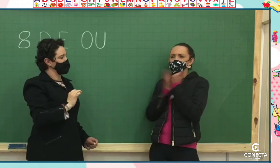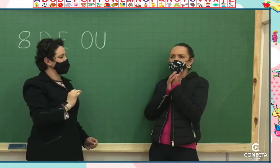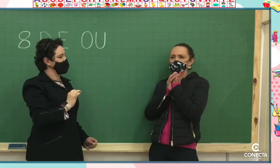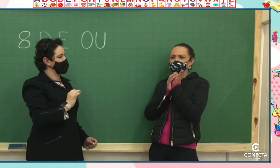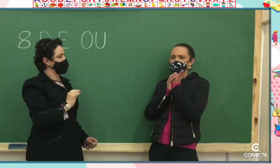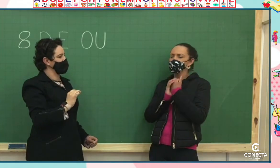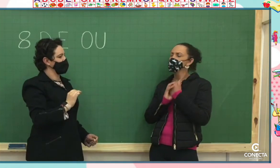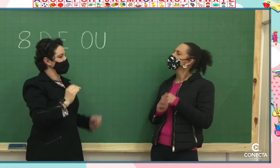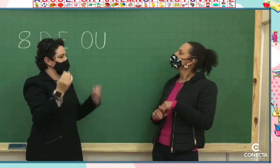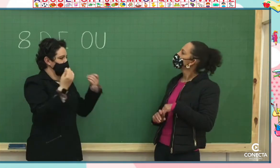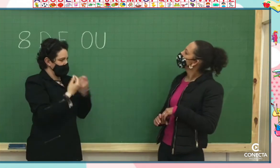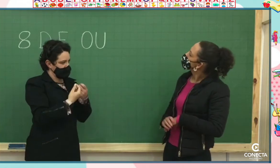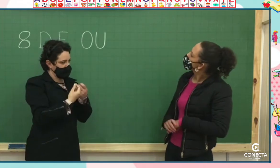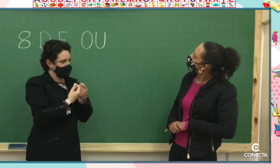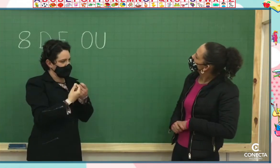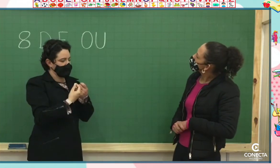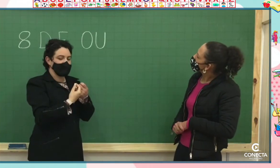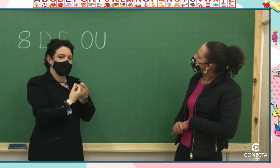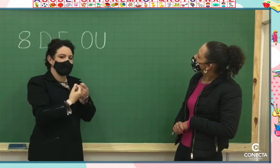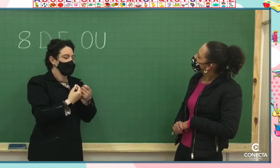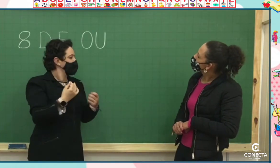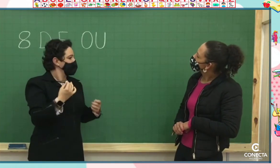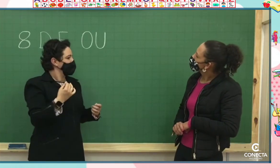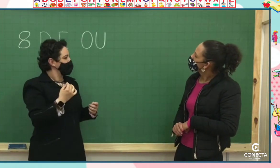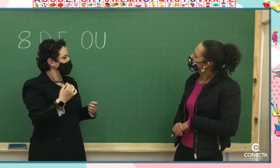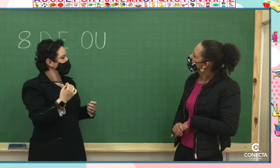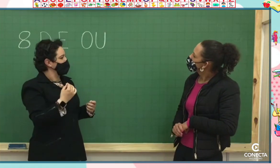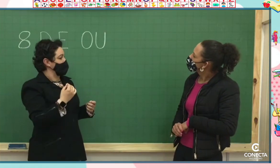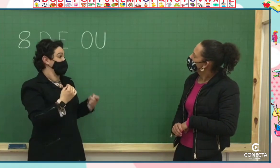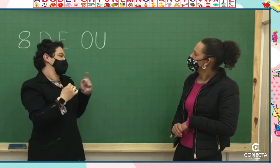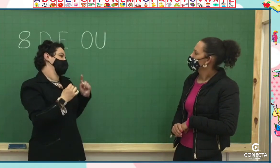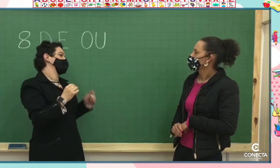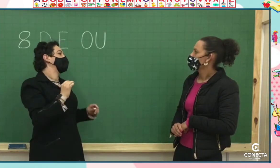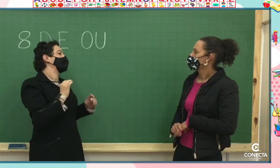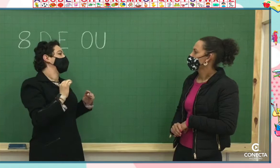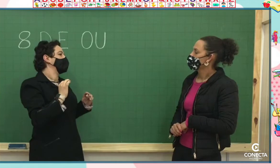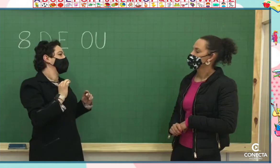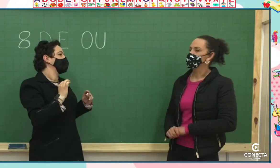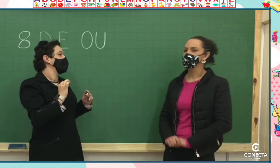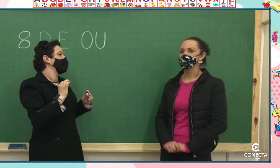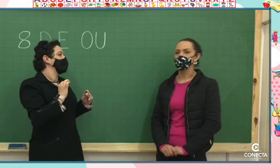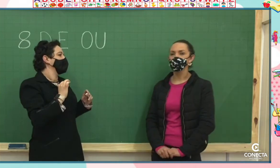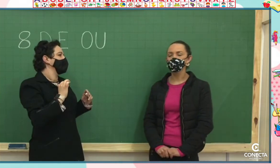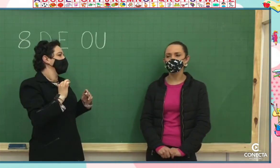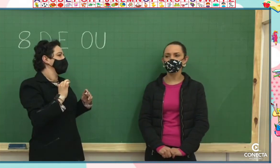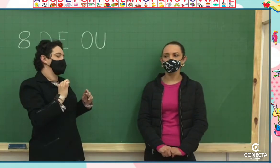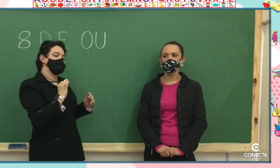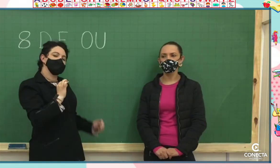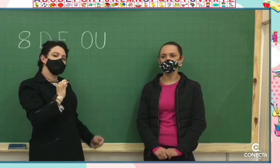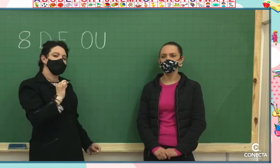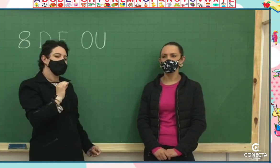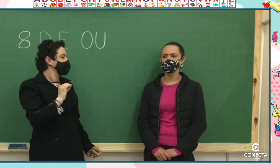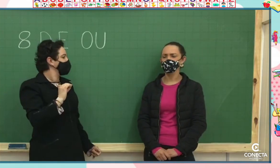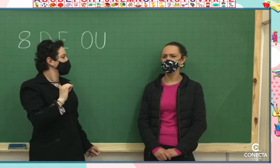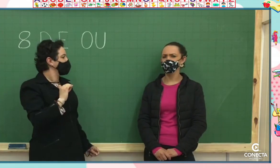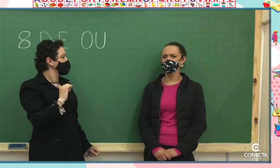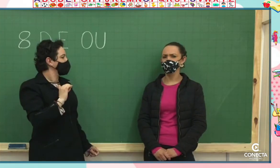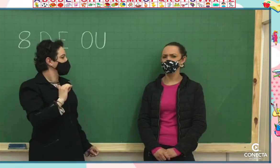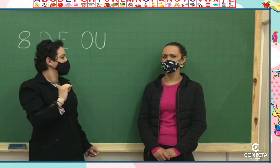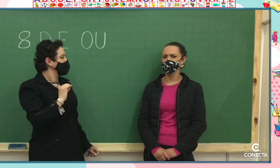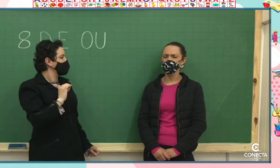O encontro de vogais. Elas tem um nome. Um nome, professora Lílian?